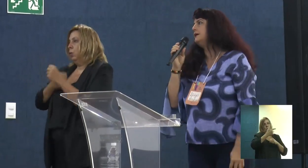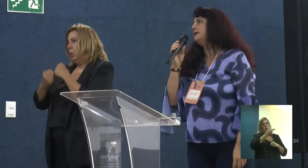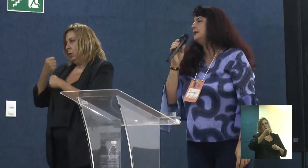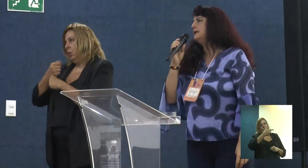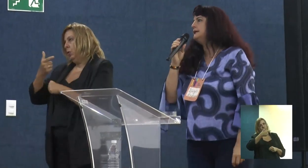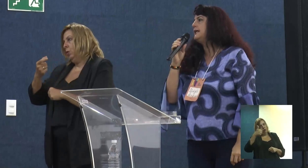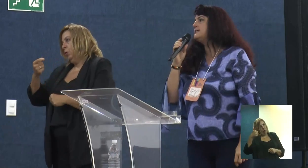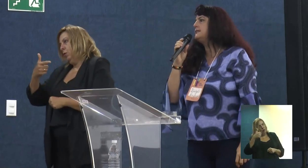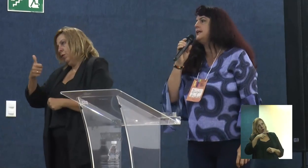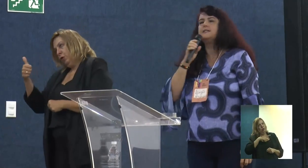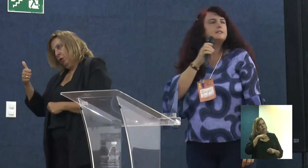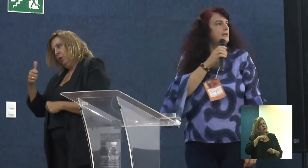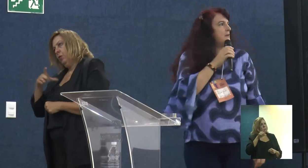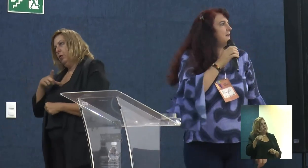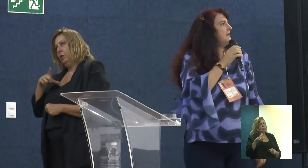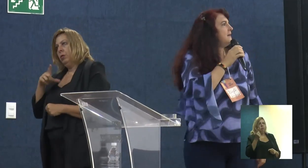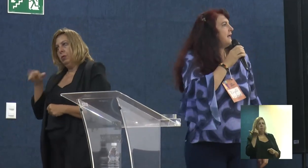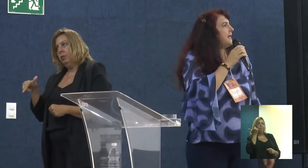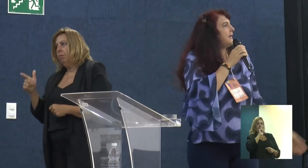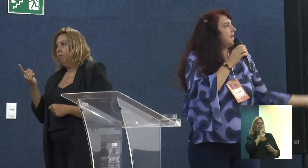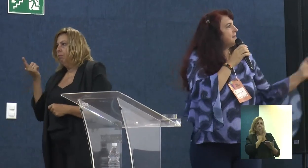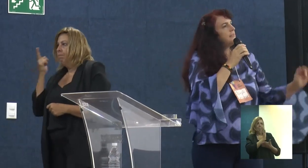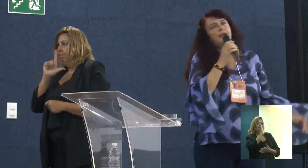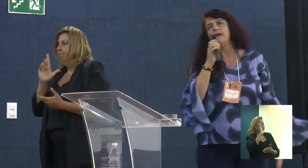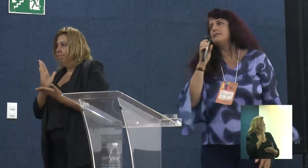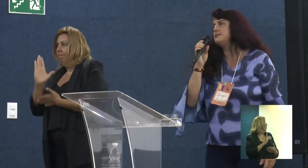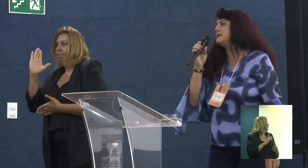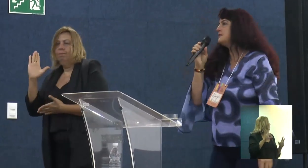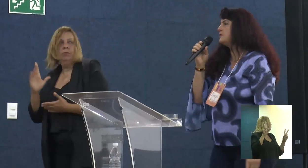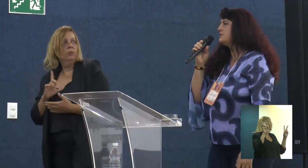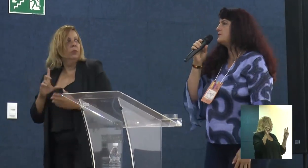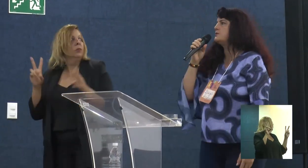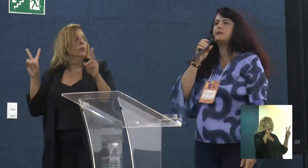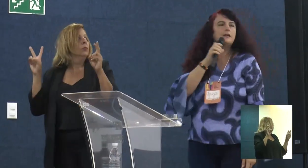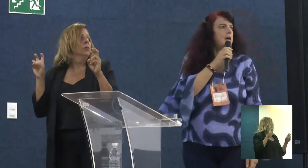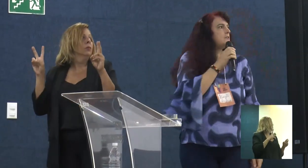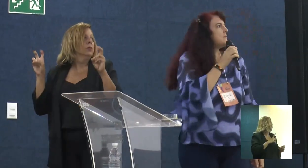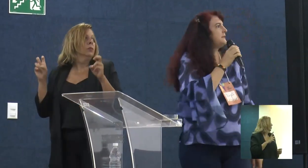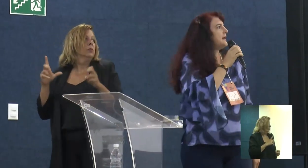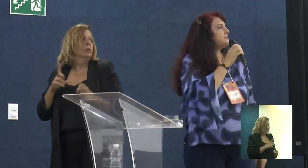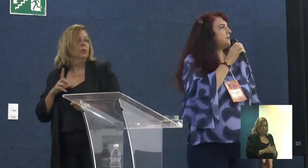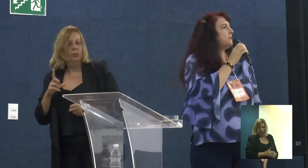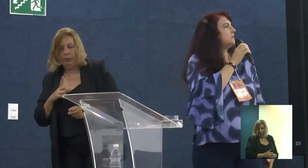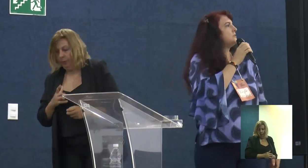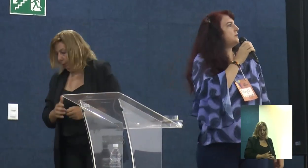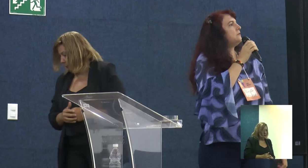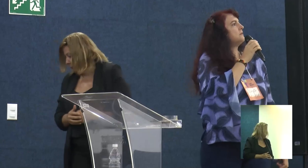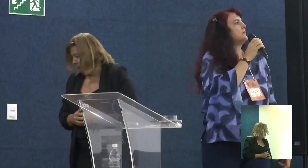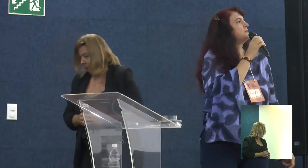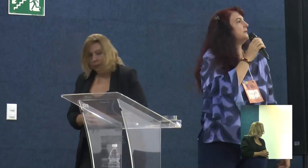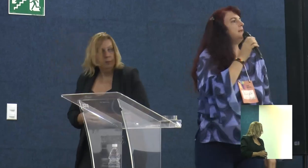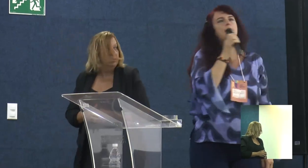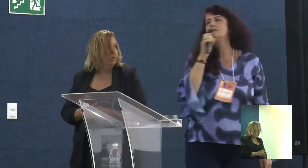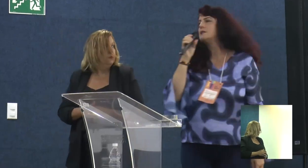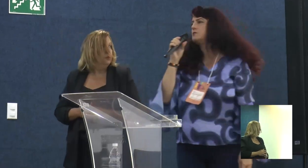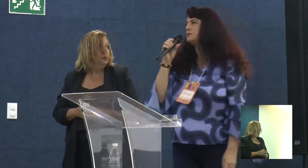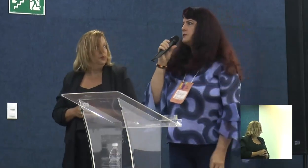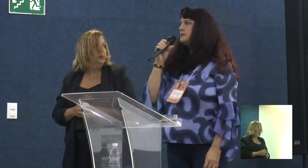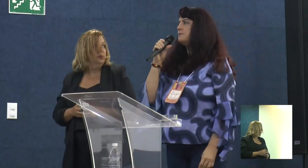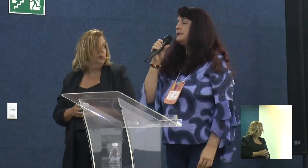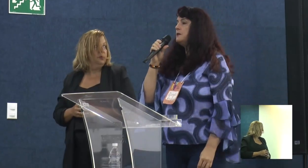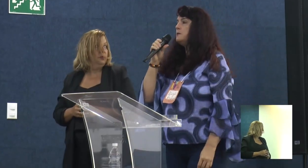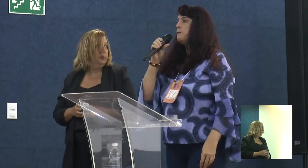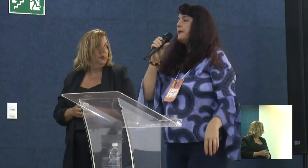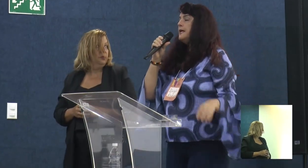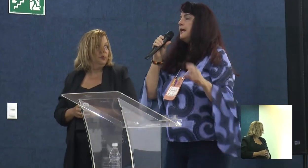falar da residência, CTS, Ciência, Tecnologia e Sociedade, Habitat, Agroecologia, Economia Solidária e Saúde